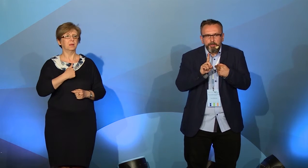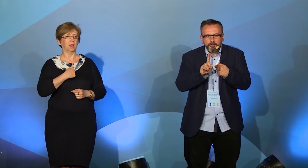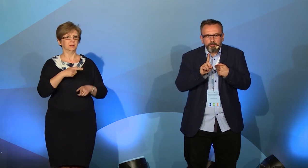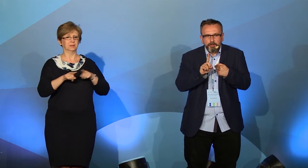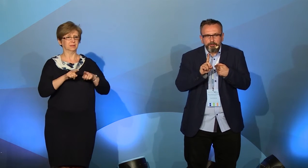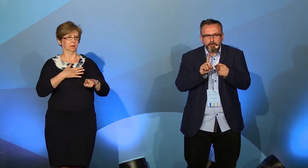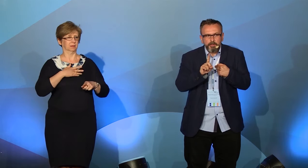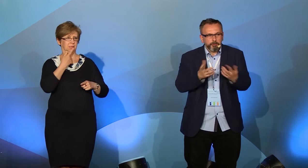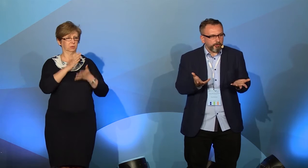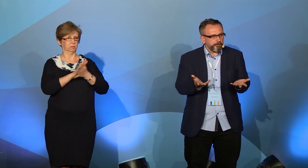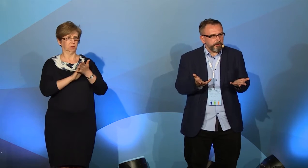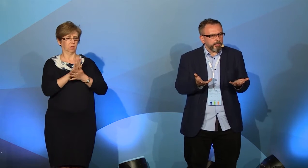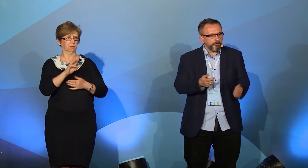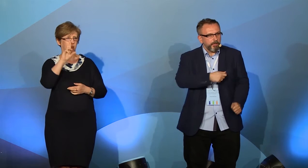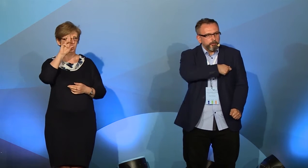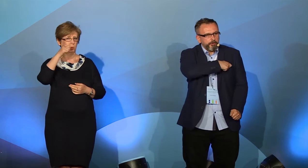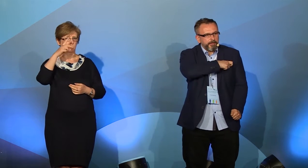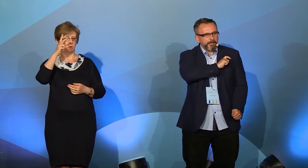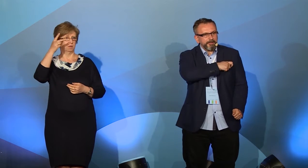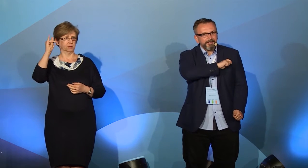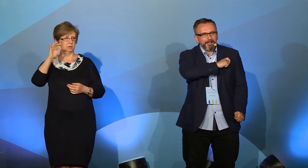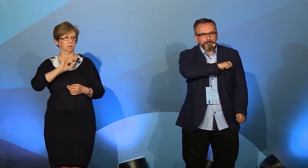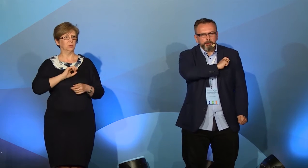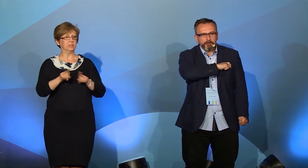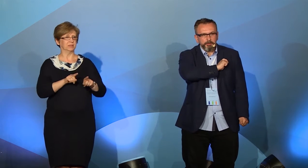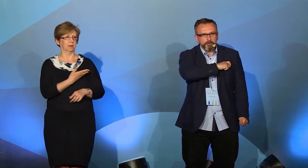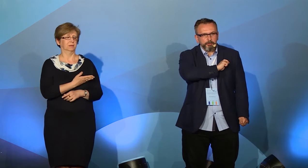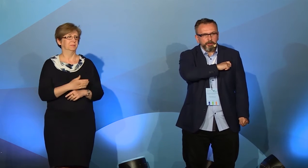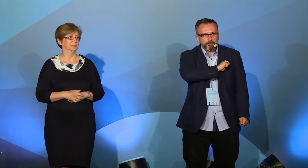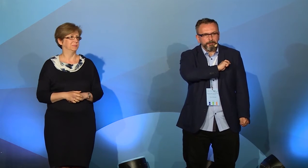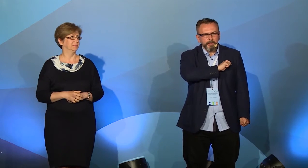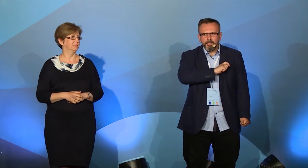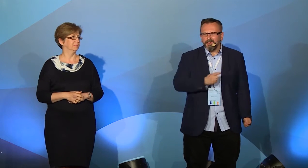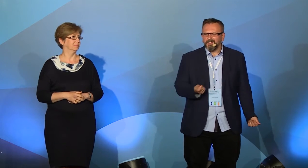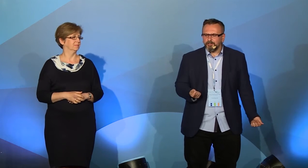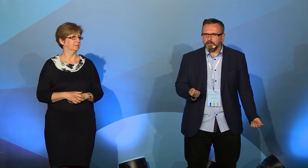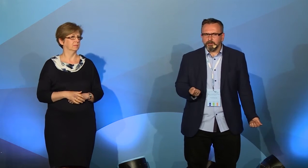Paweł Rutkowski, bo trzeba by to zamigać. Mój znak jest taki w polskim języku migowym. Dlaczego?